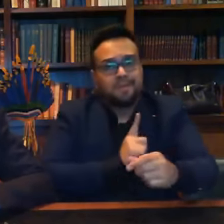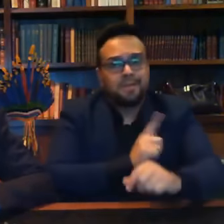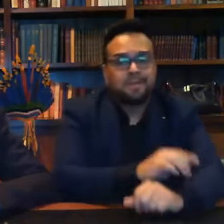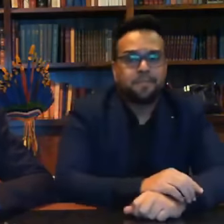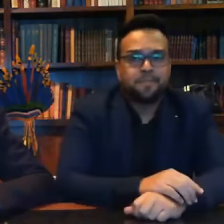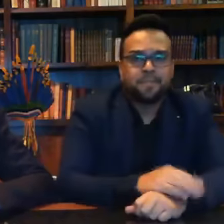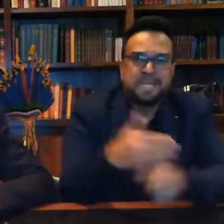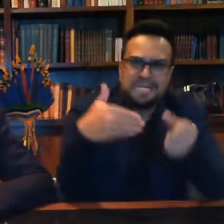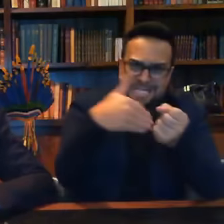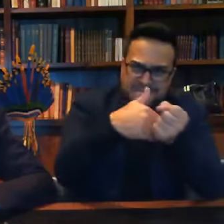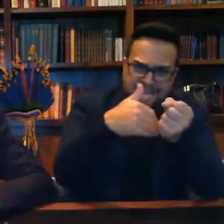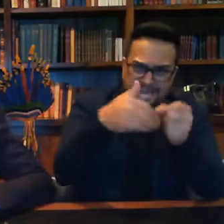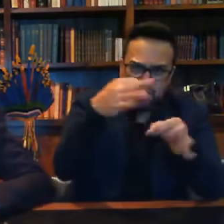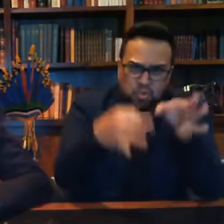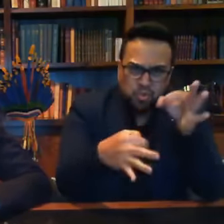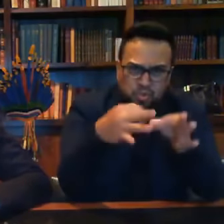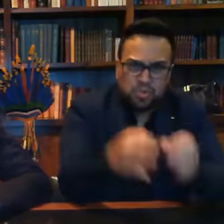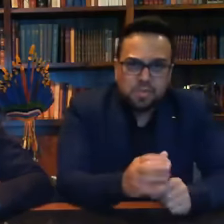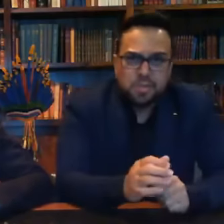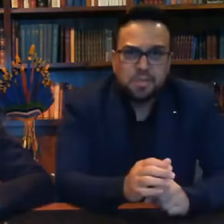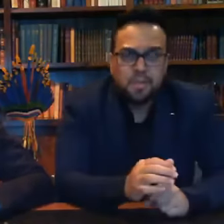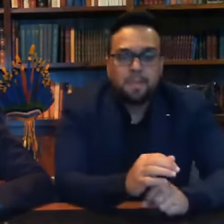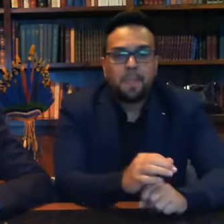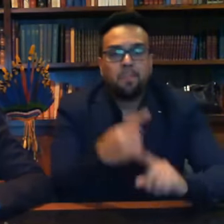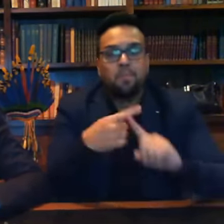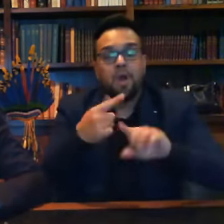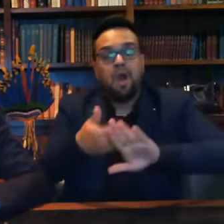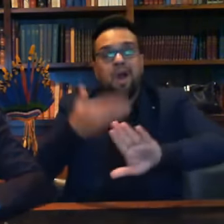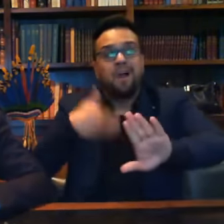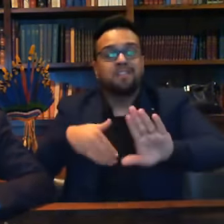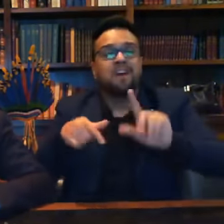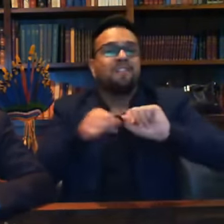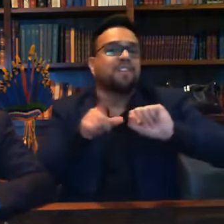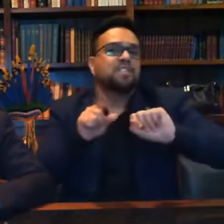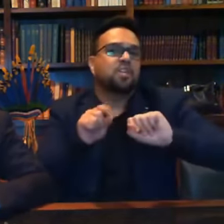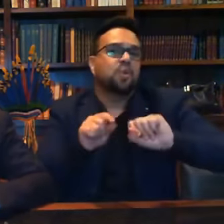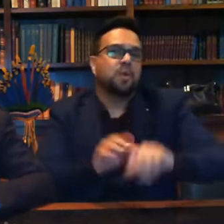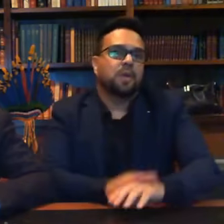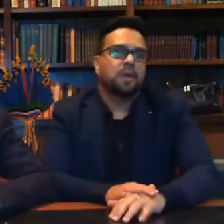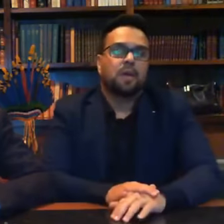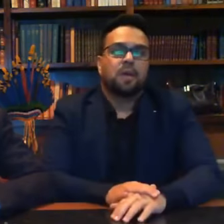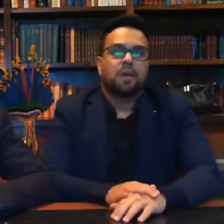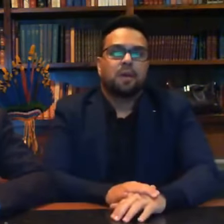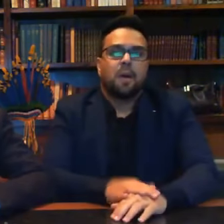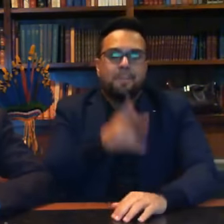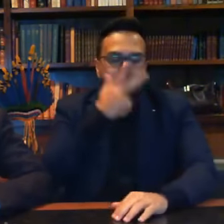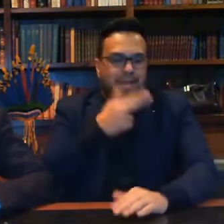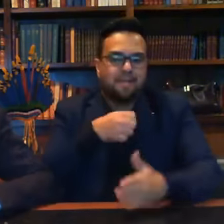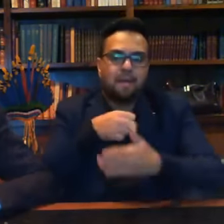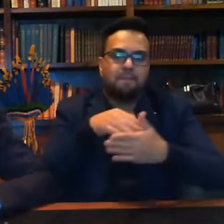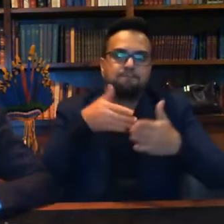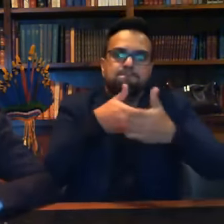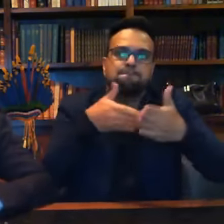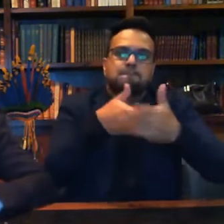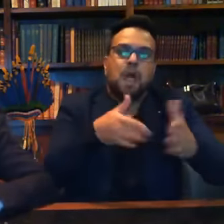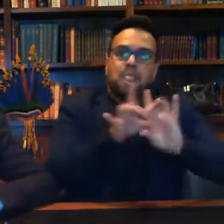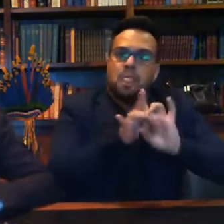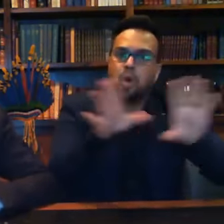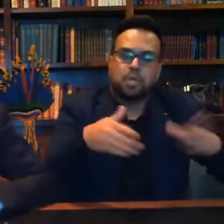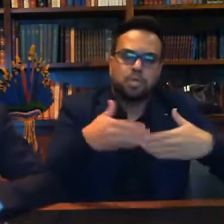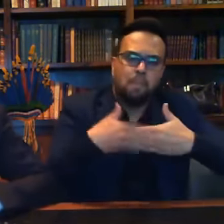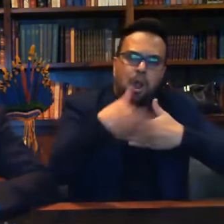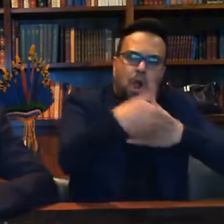Segredo de justiça? O que estavam fazendo, não deixando esse inquérito para frente, é um crime contra a democracia.